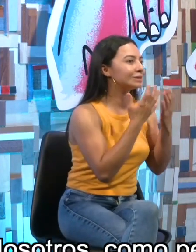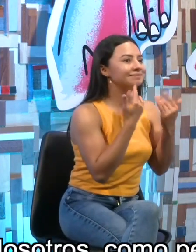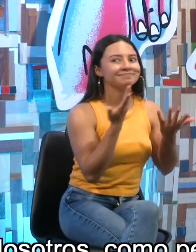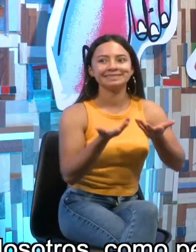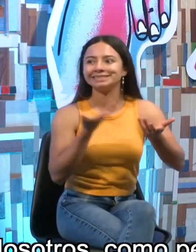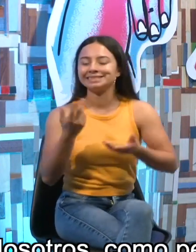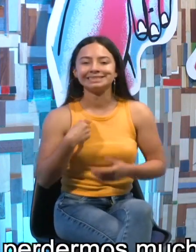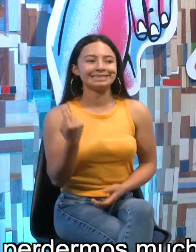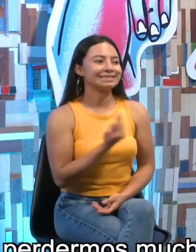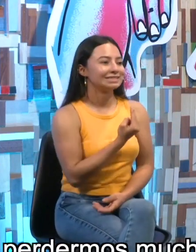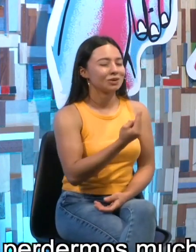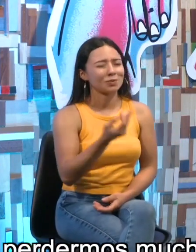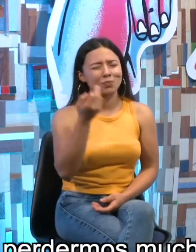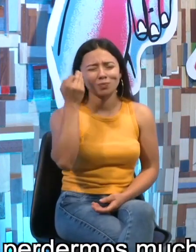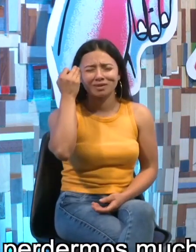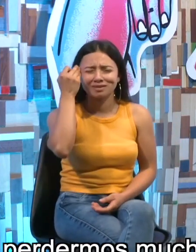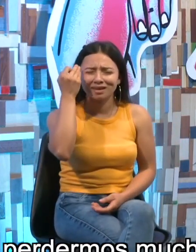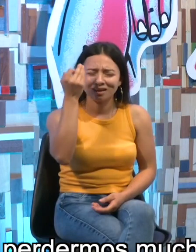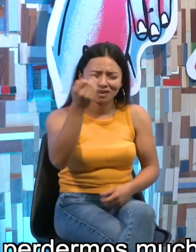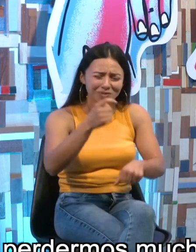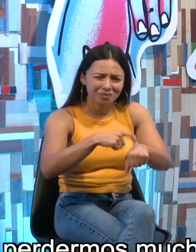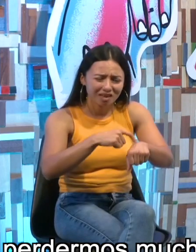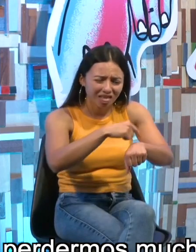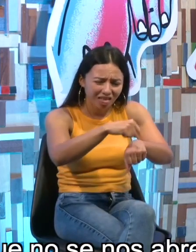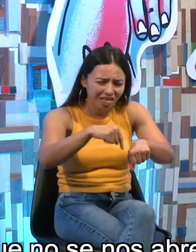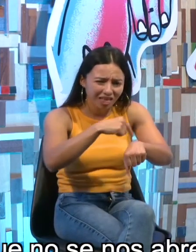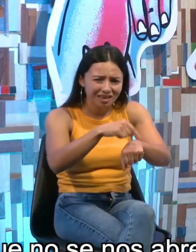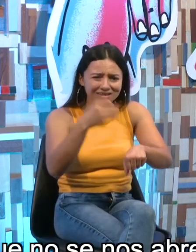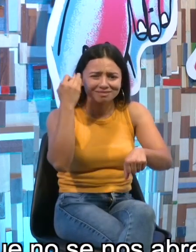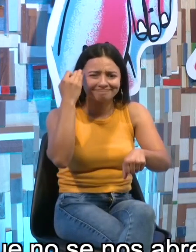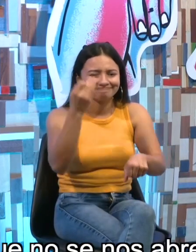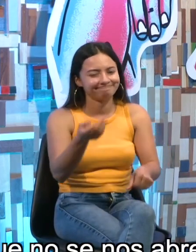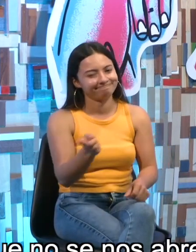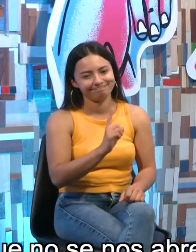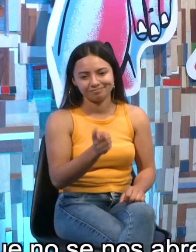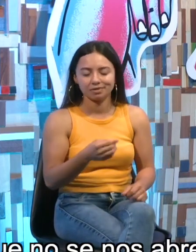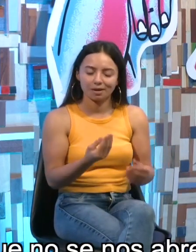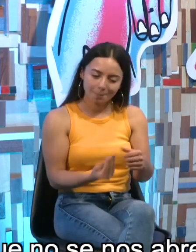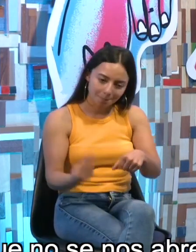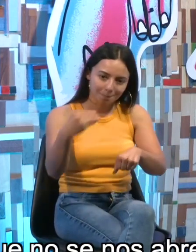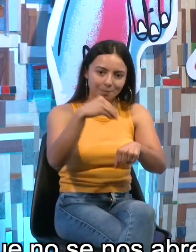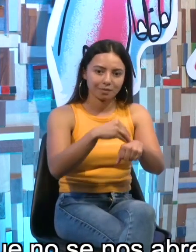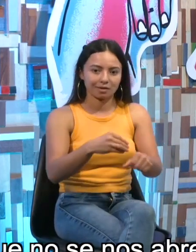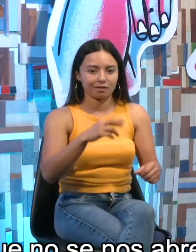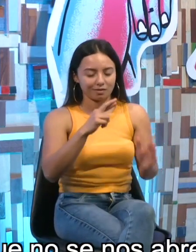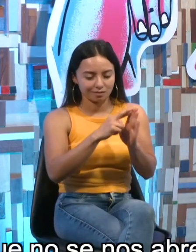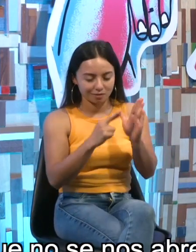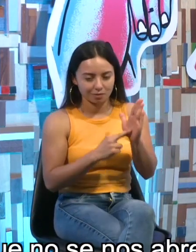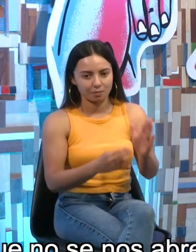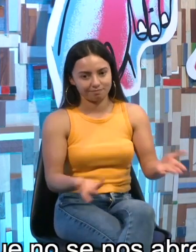personas con discapacidad, perdemos mucho tiempo muchas veces porque no se nos abren las puertas en la educación.